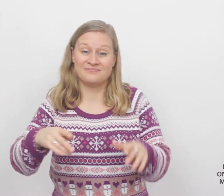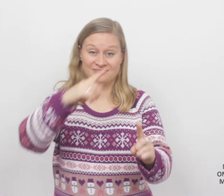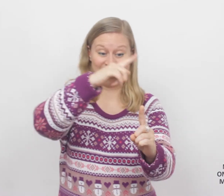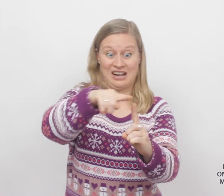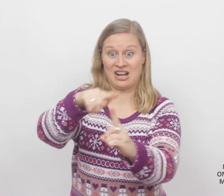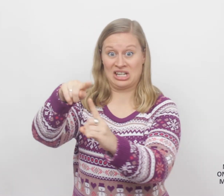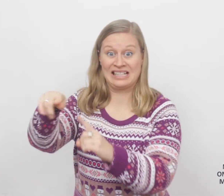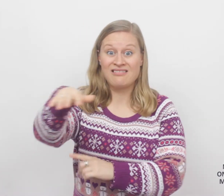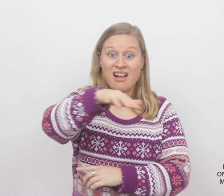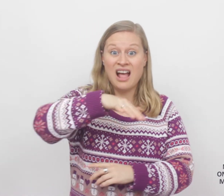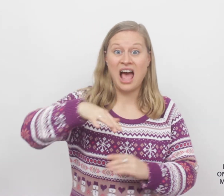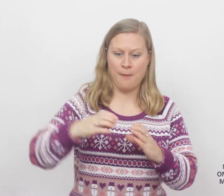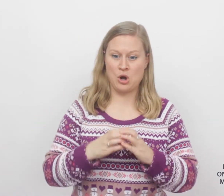Kaartjes in de kamer